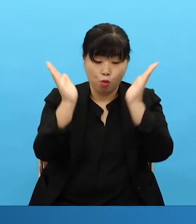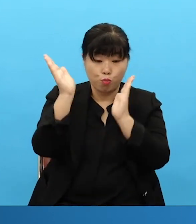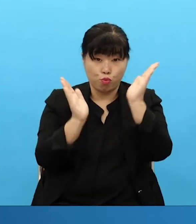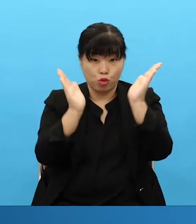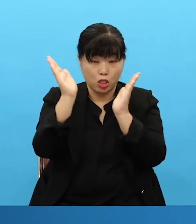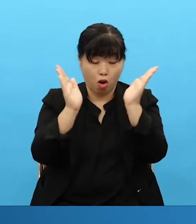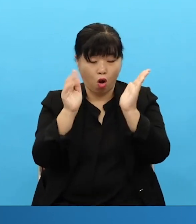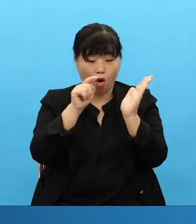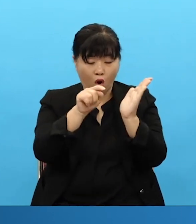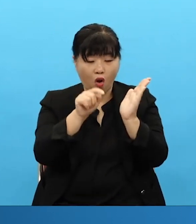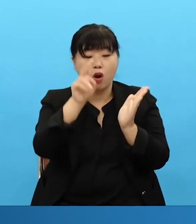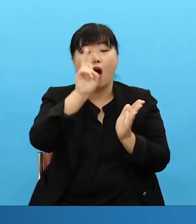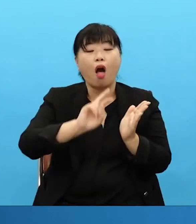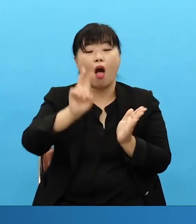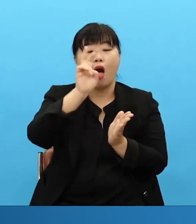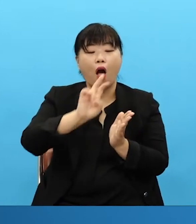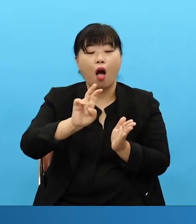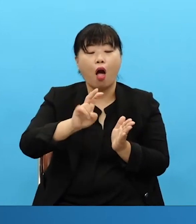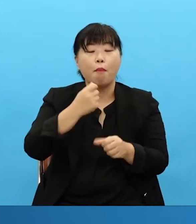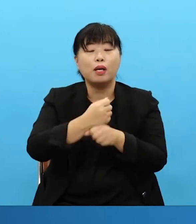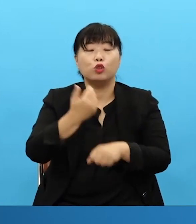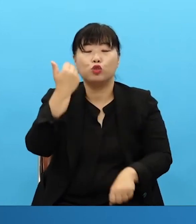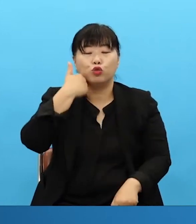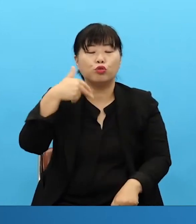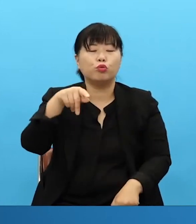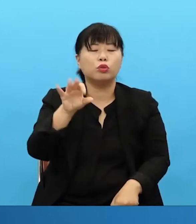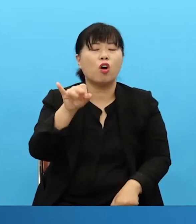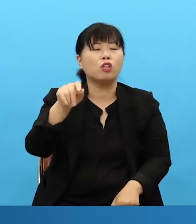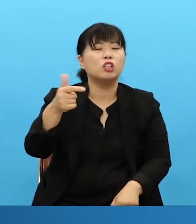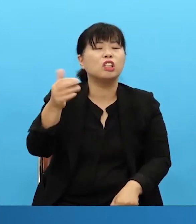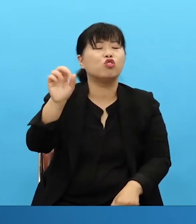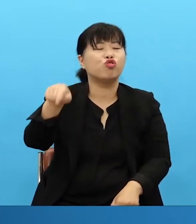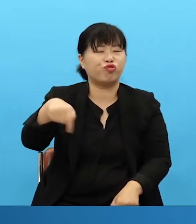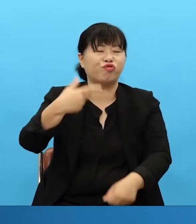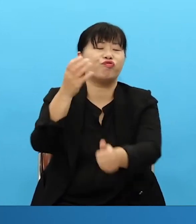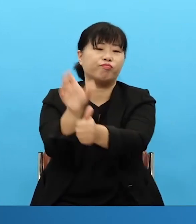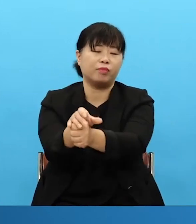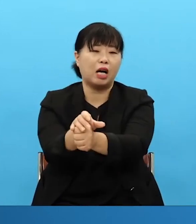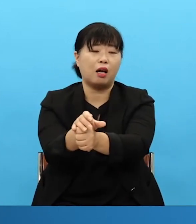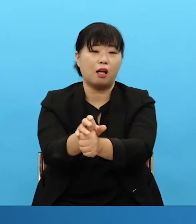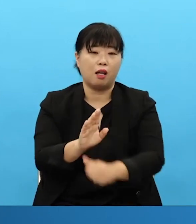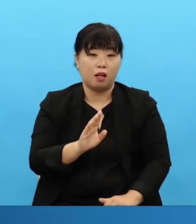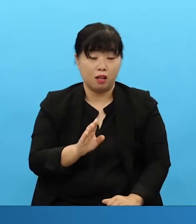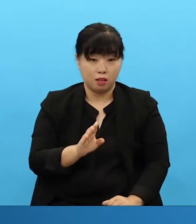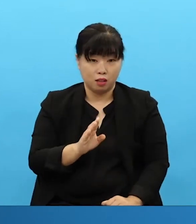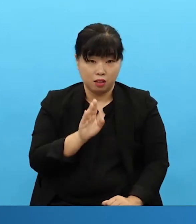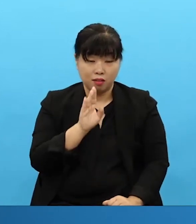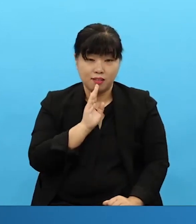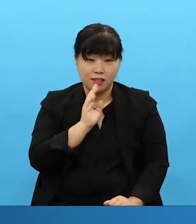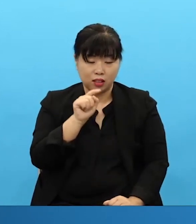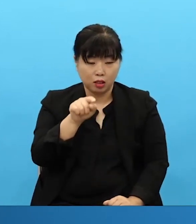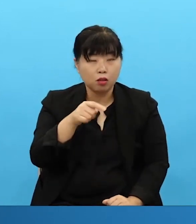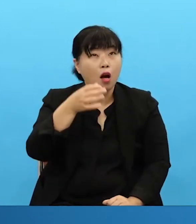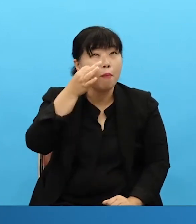There was one reporter who saw that music ten times. That's really amazing, isn't it? And there is an article that that journalist wrote.